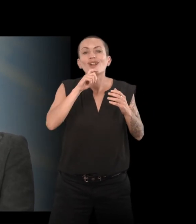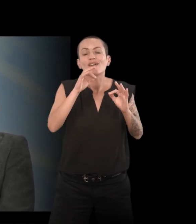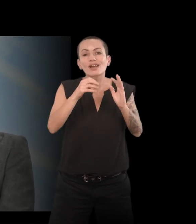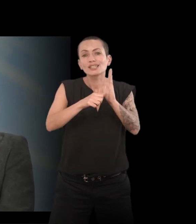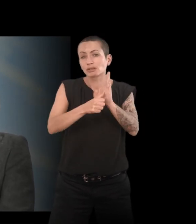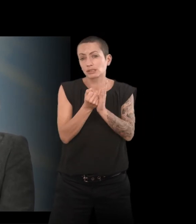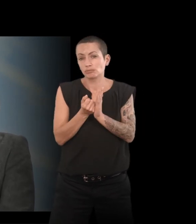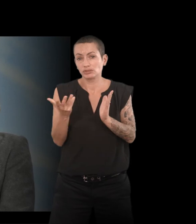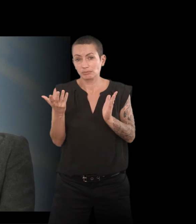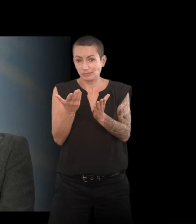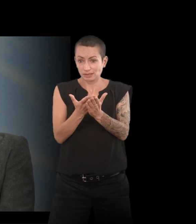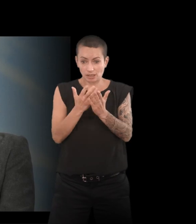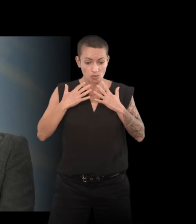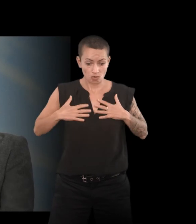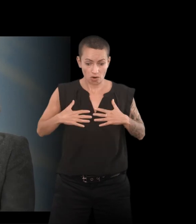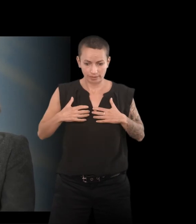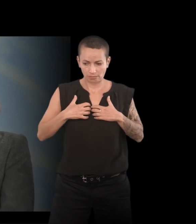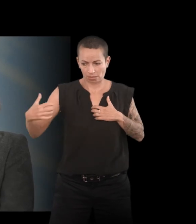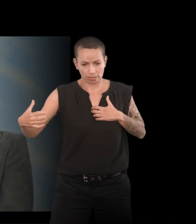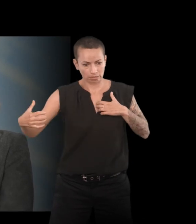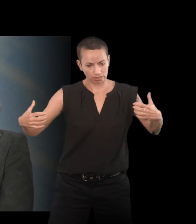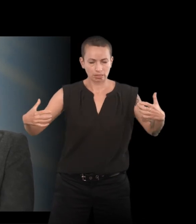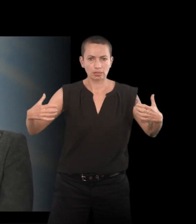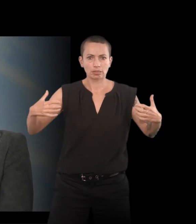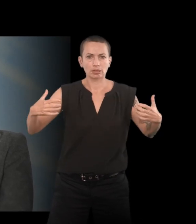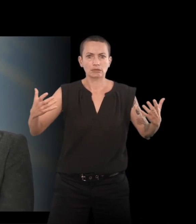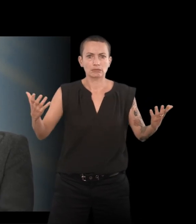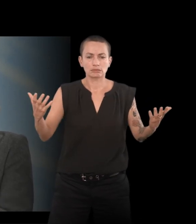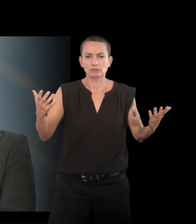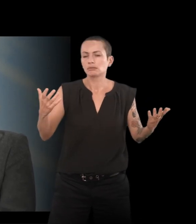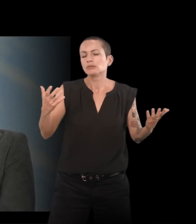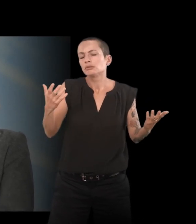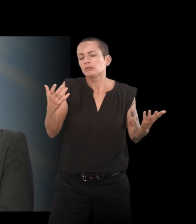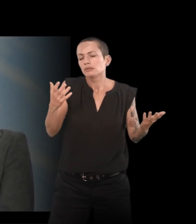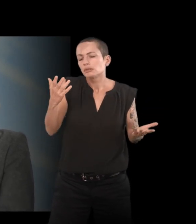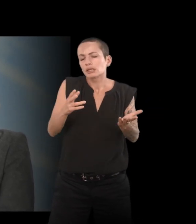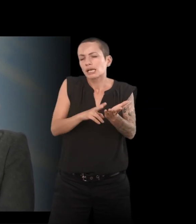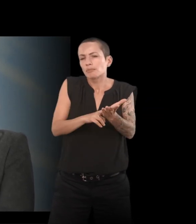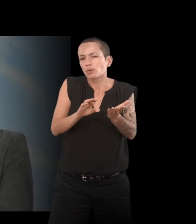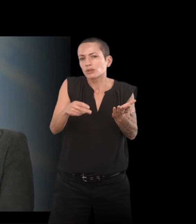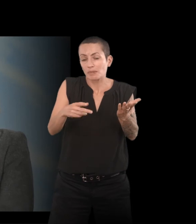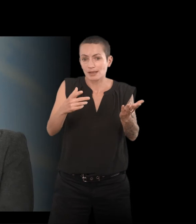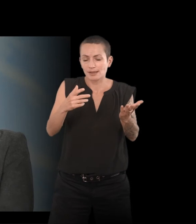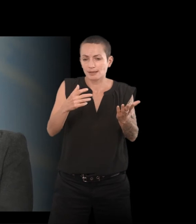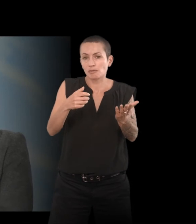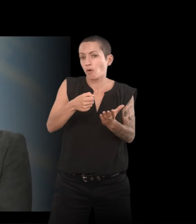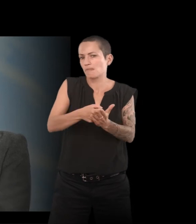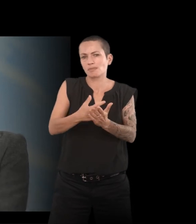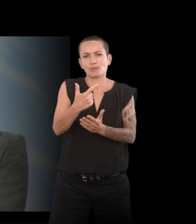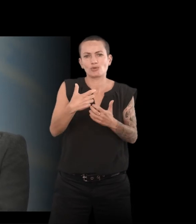en fait, notre corps est coupé réellement ou pas. Mais en tout cas, on est au moins coupé en deux, entre